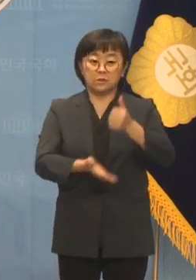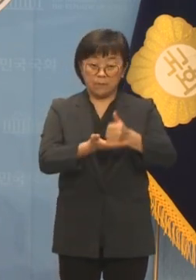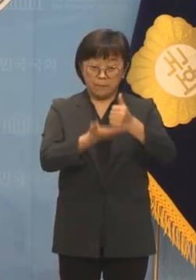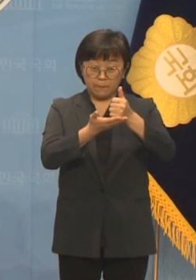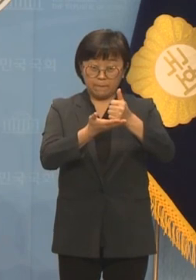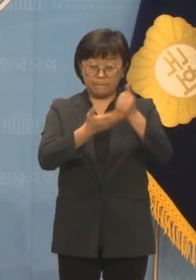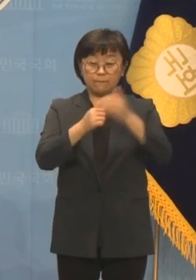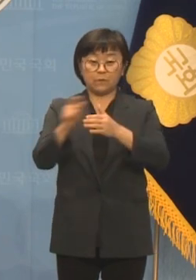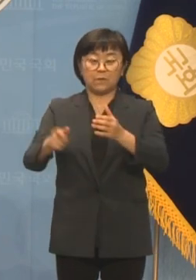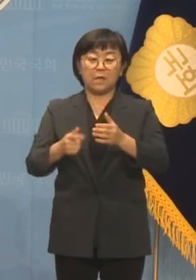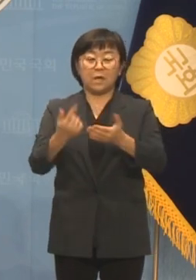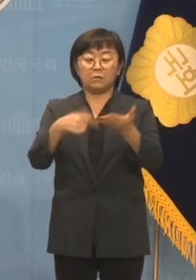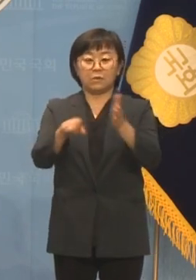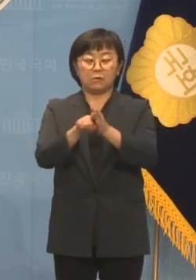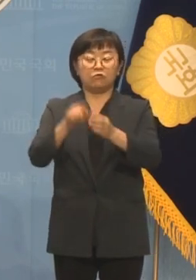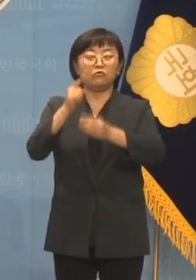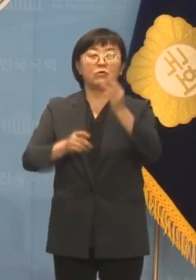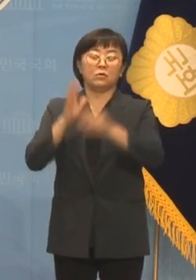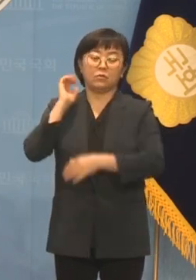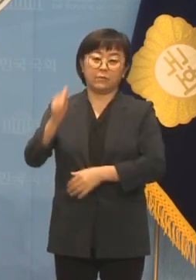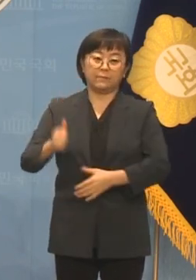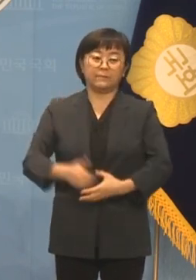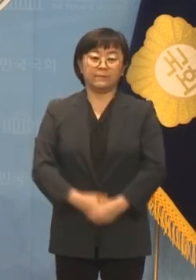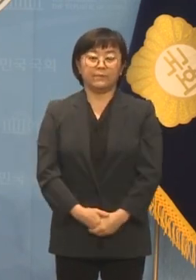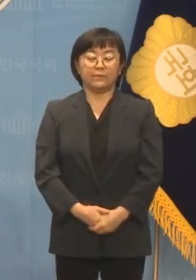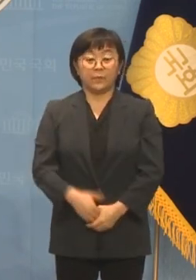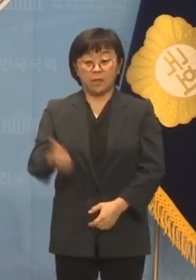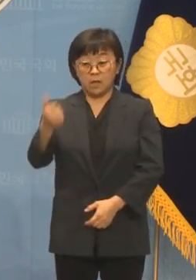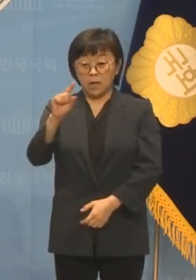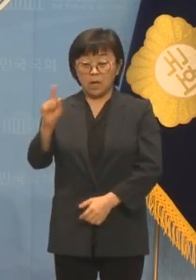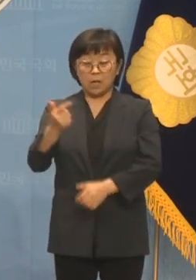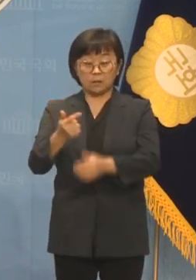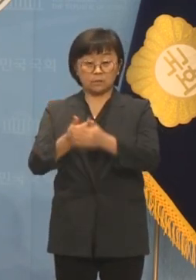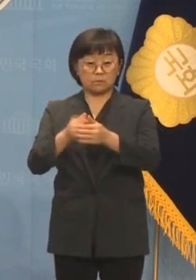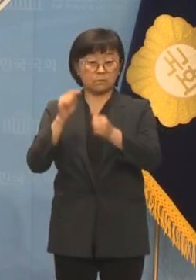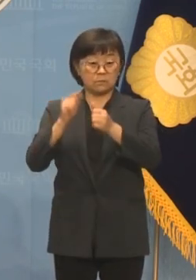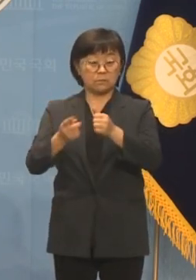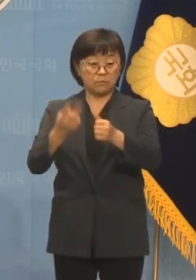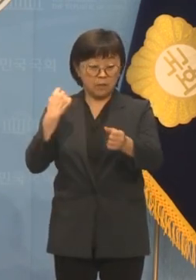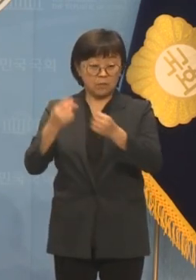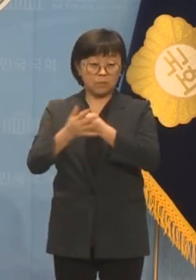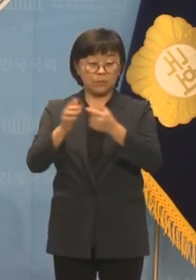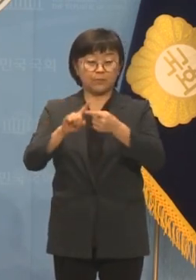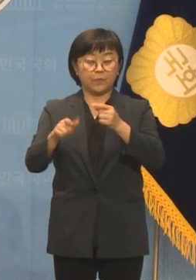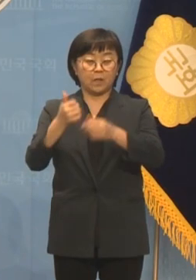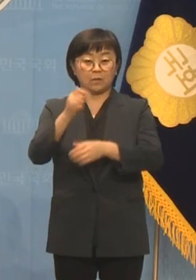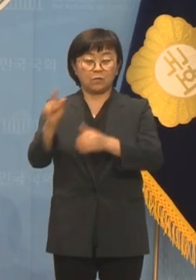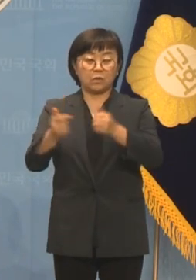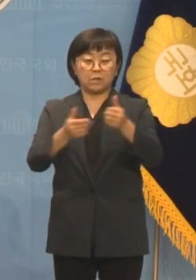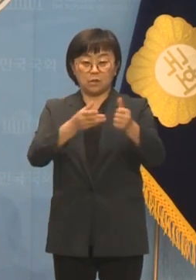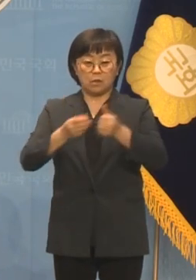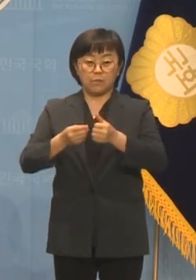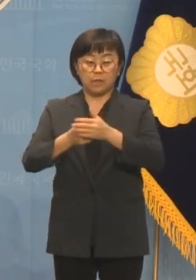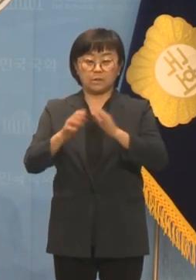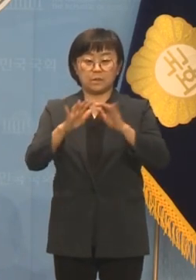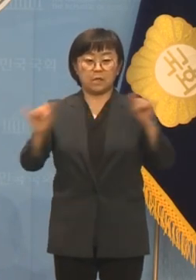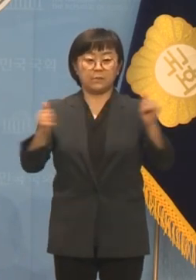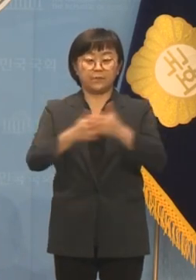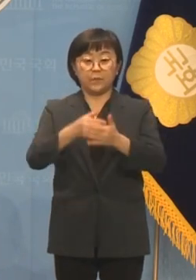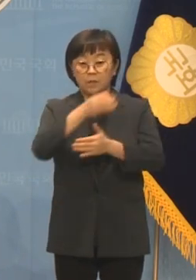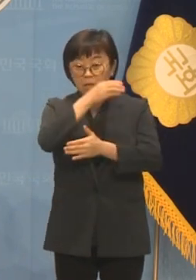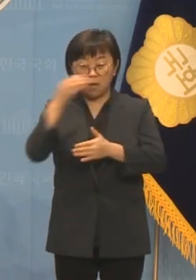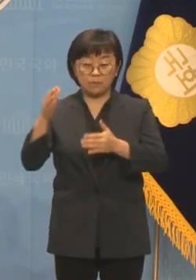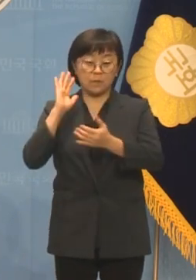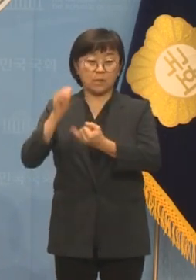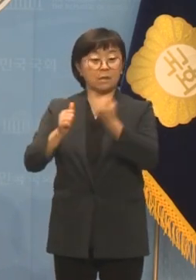역시 윤석열 대통령 아닙니까? 한동훈 찍어내기도 한동훈 위원장이 영입한 인사가 감히